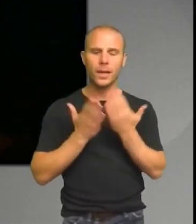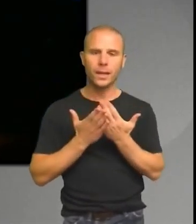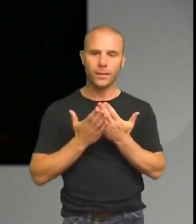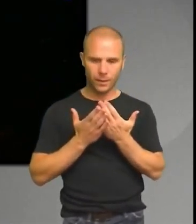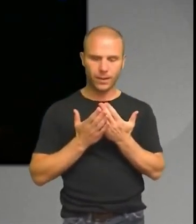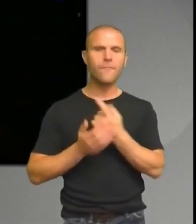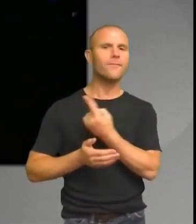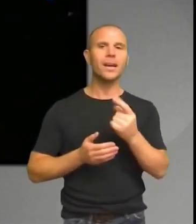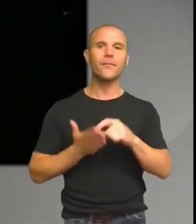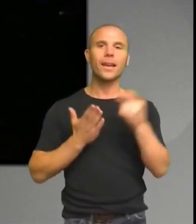galax.